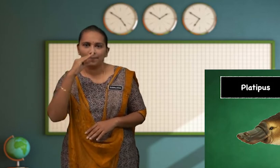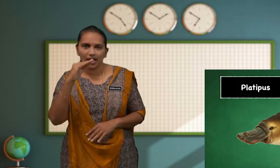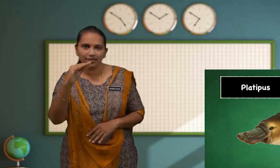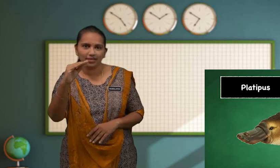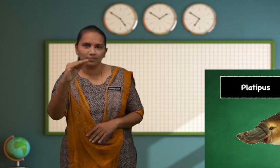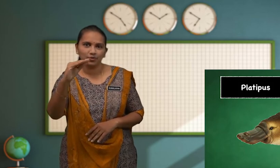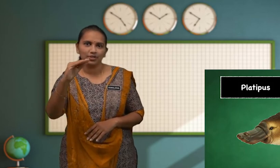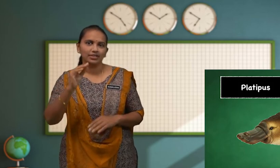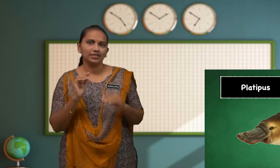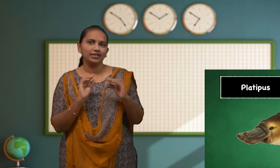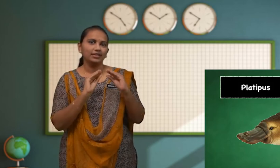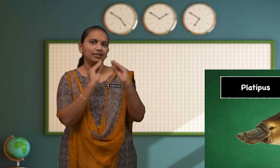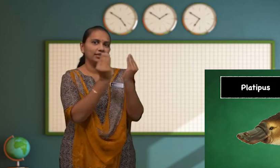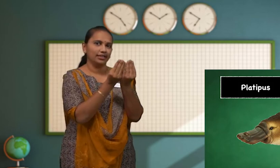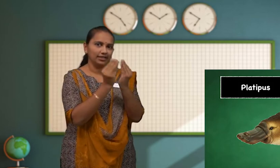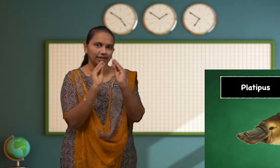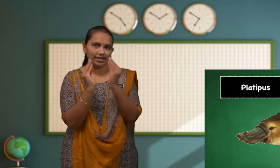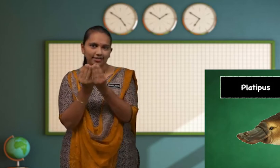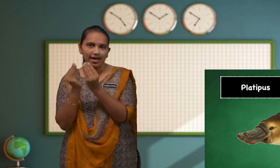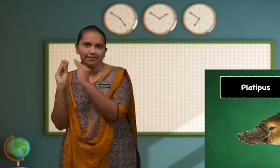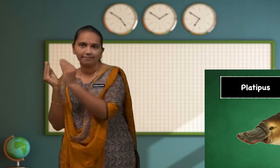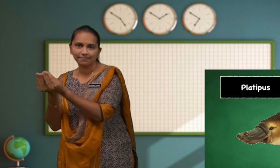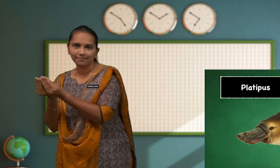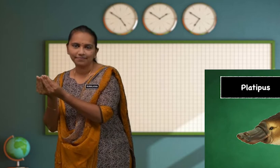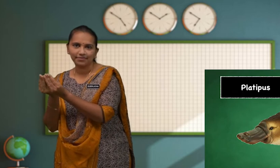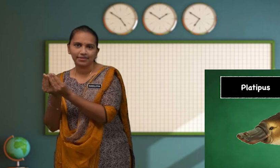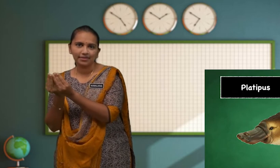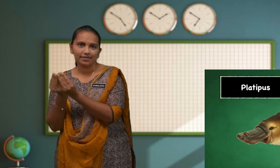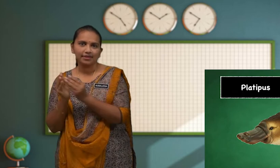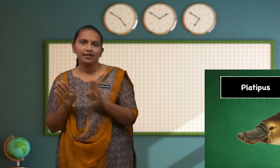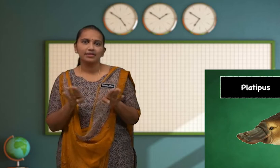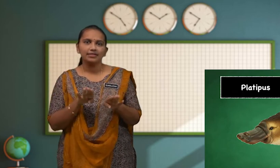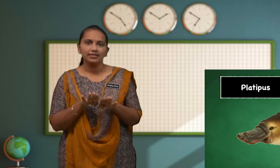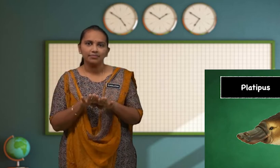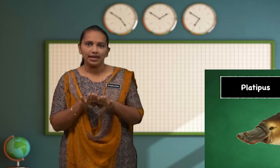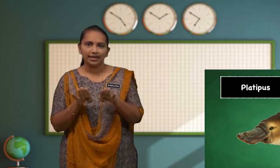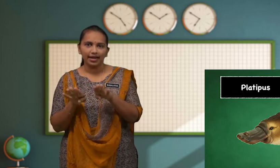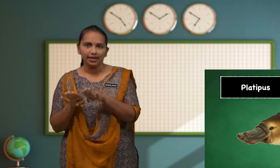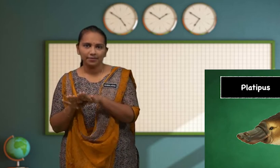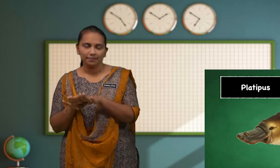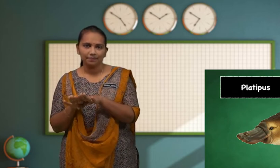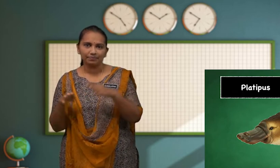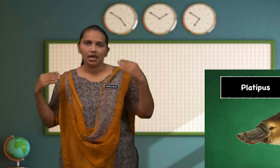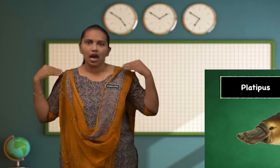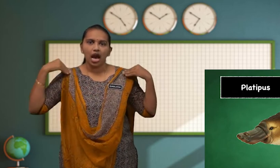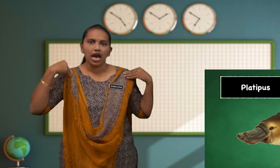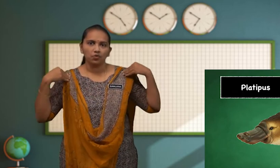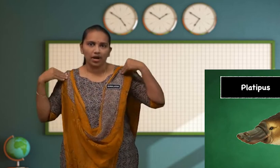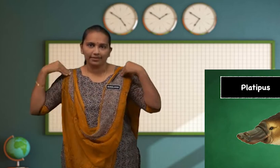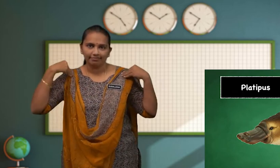Platipus Dikelaskan Sebagai Haiwan